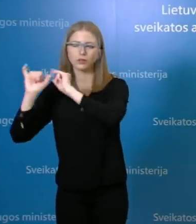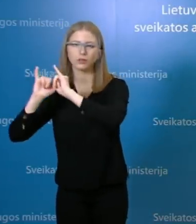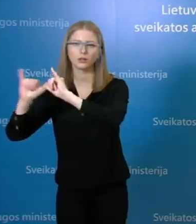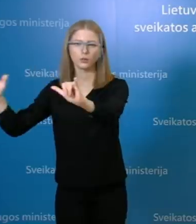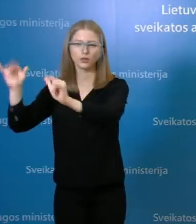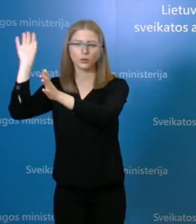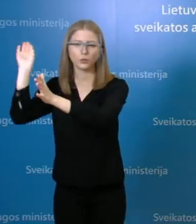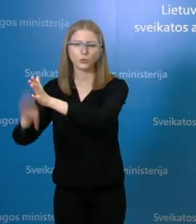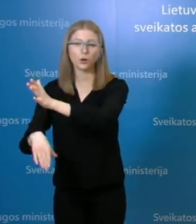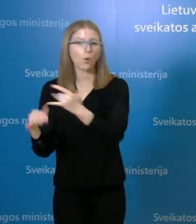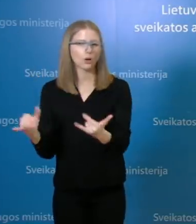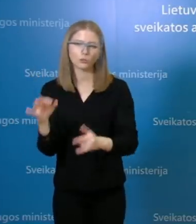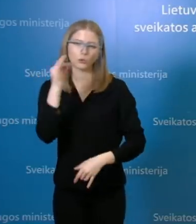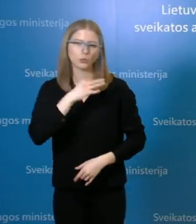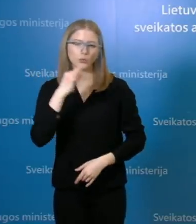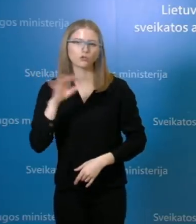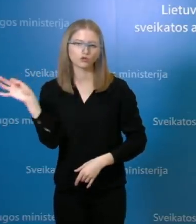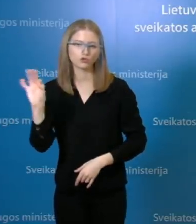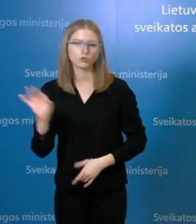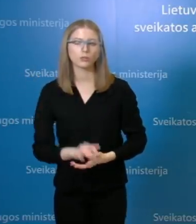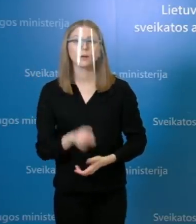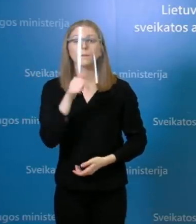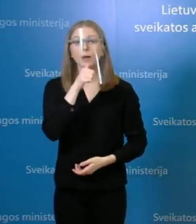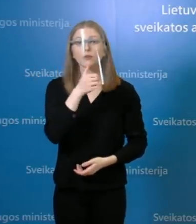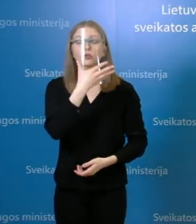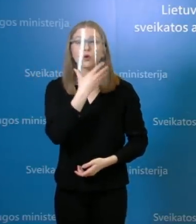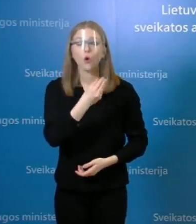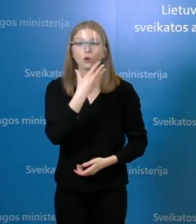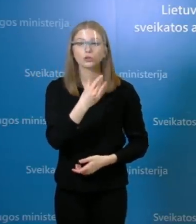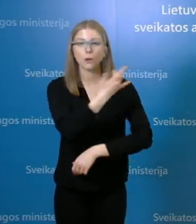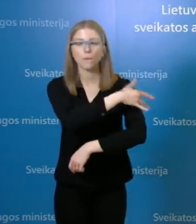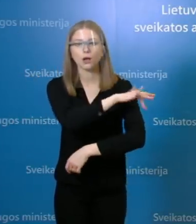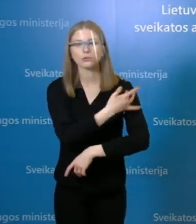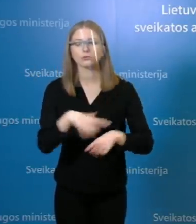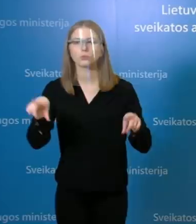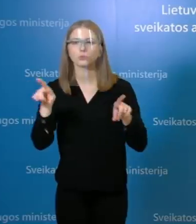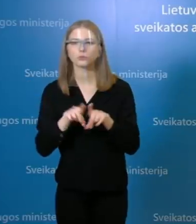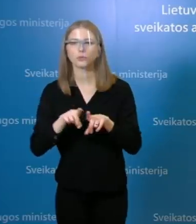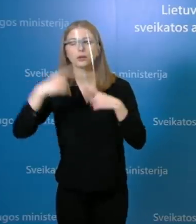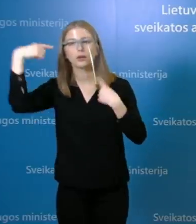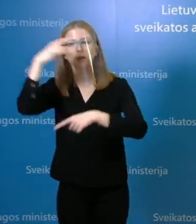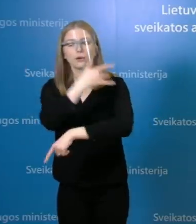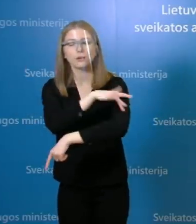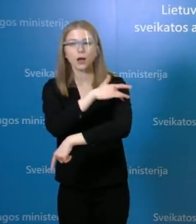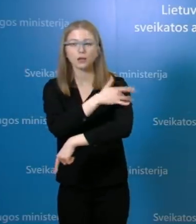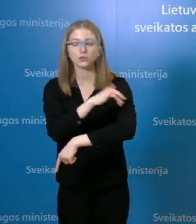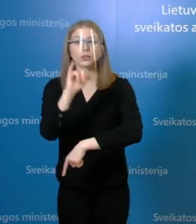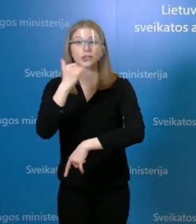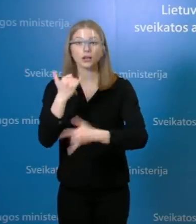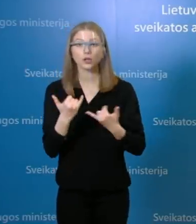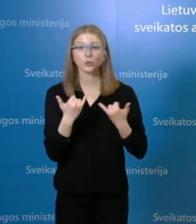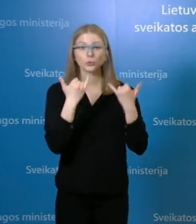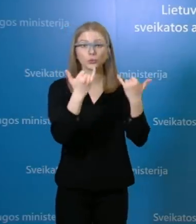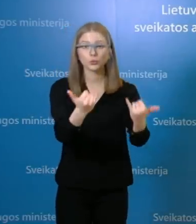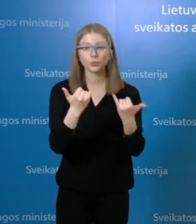sakykime, lygiai tas pats grožio paslaugų ir kitų paslaugų palenkvinimas, tas karantinos